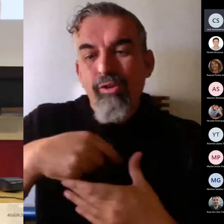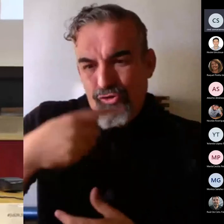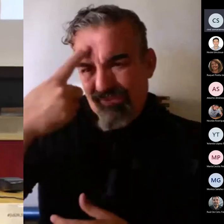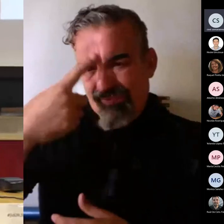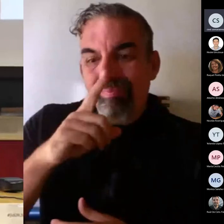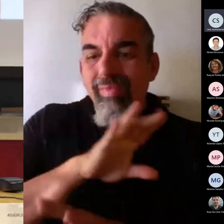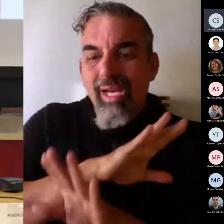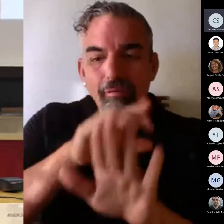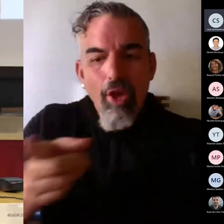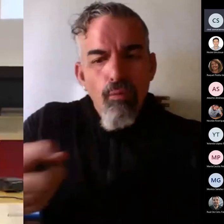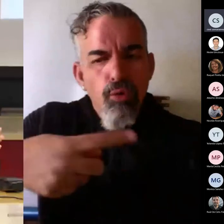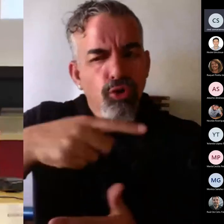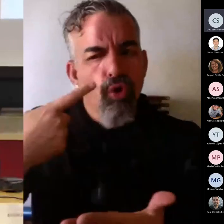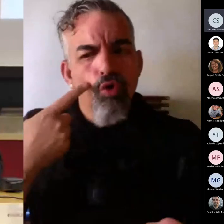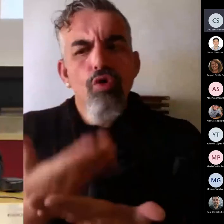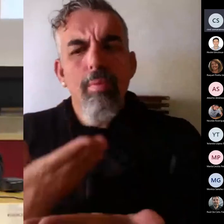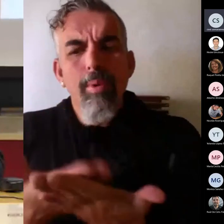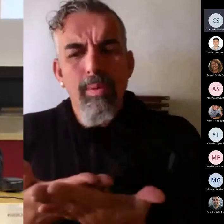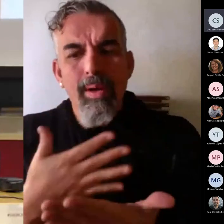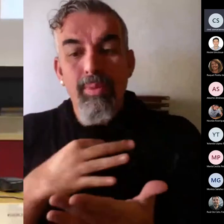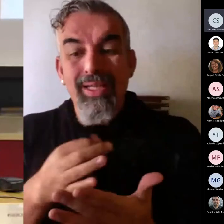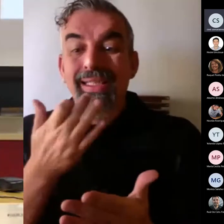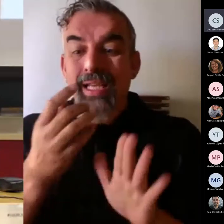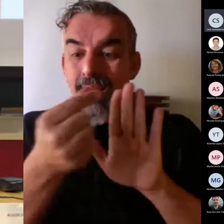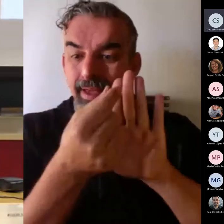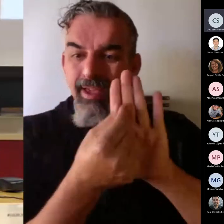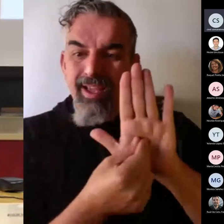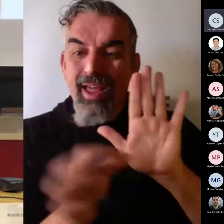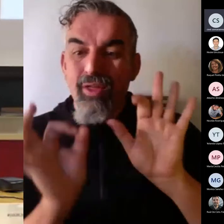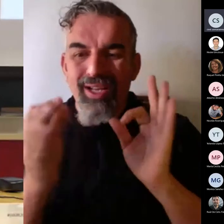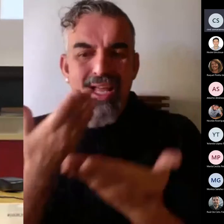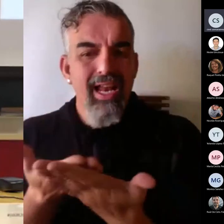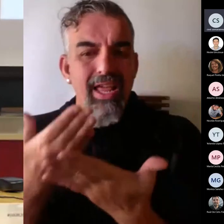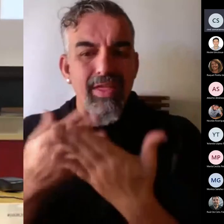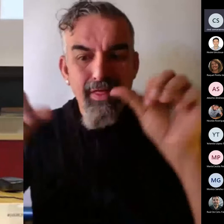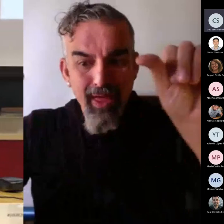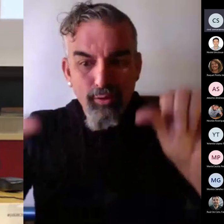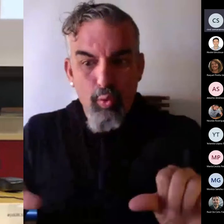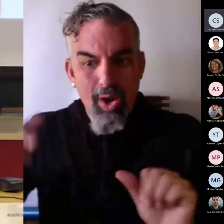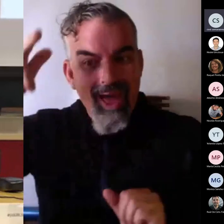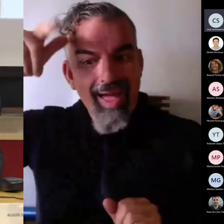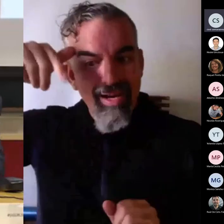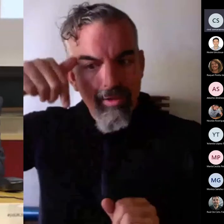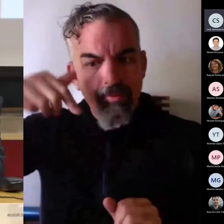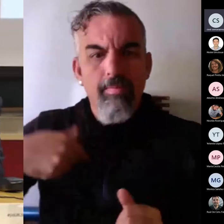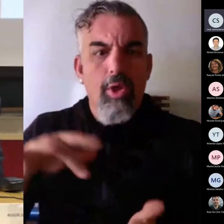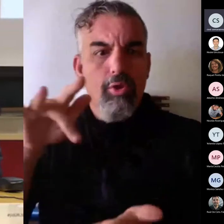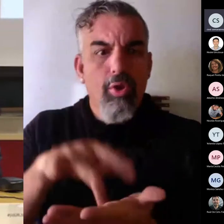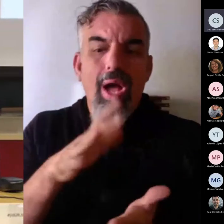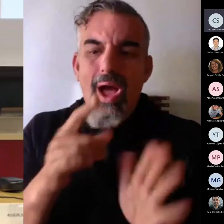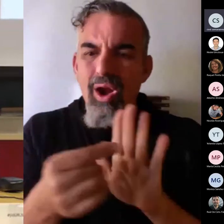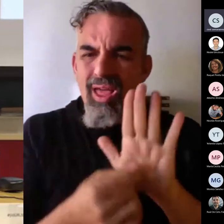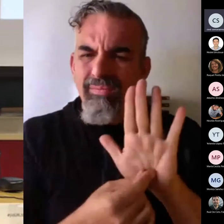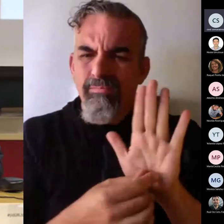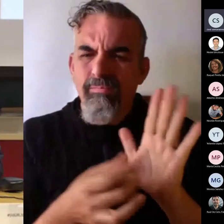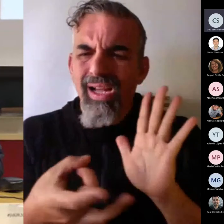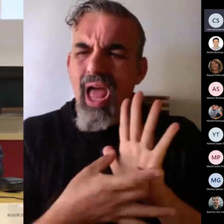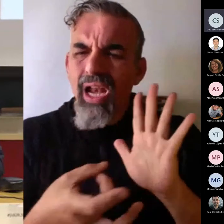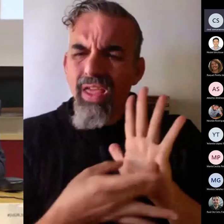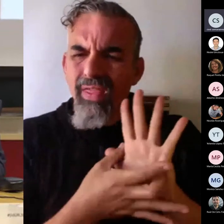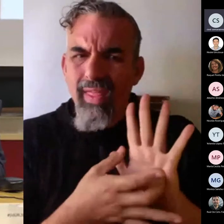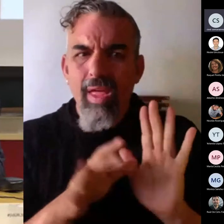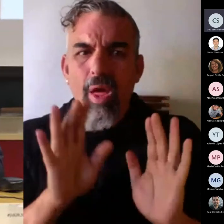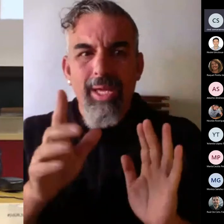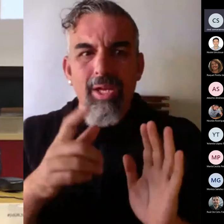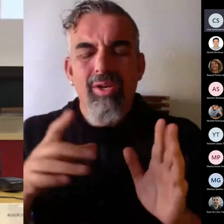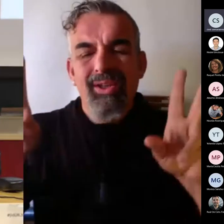comprobar, y es que si analizamos los indicadores de las licenciaturas, ¿sabes que se usan ahora en calidad? En la tasa